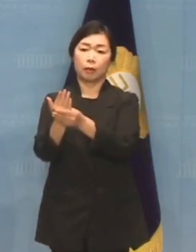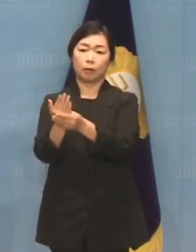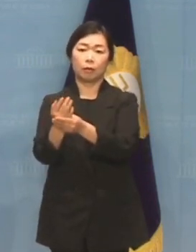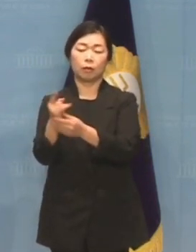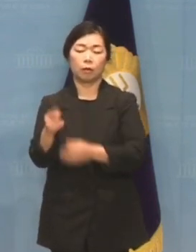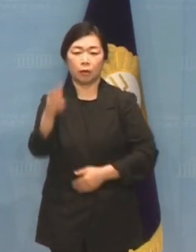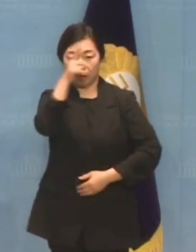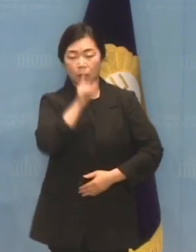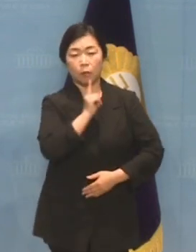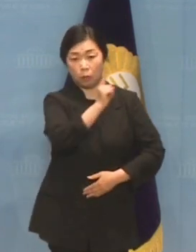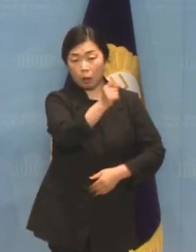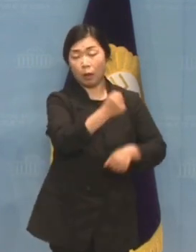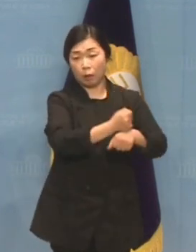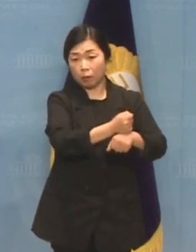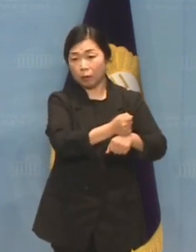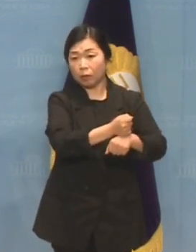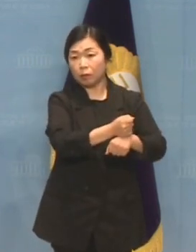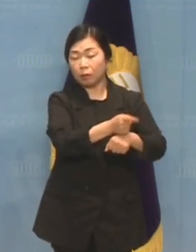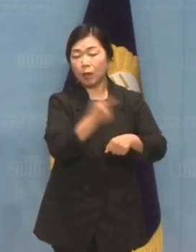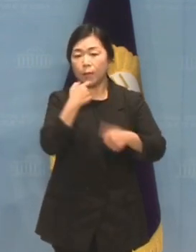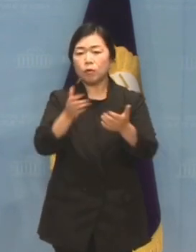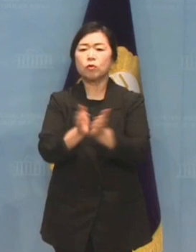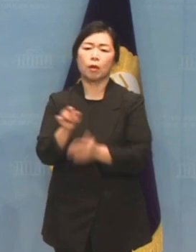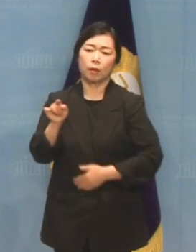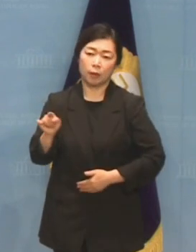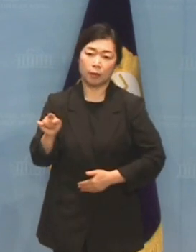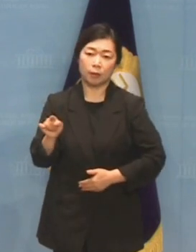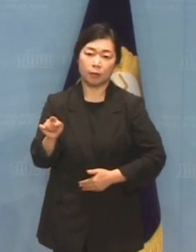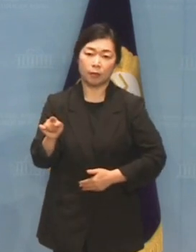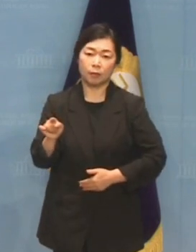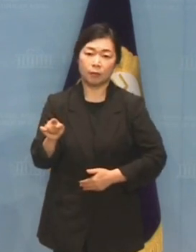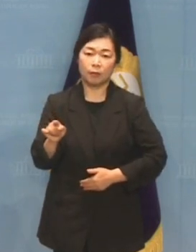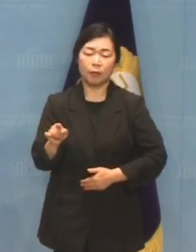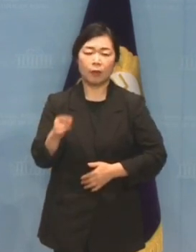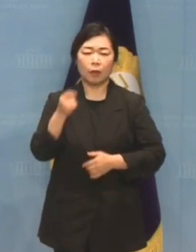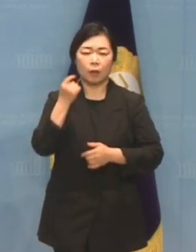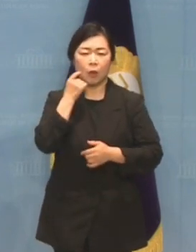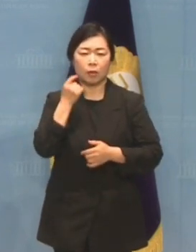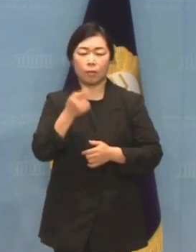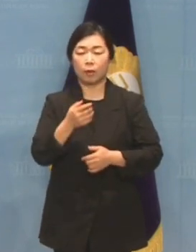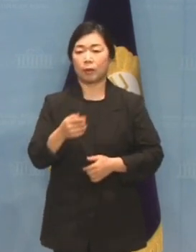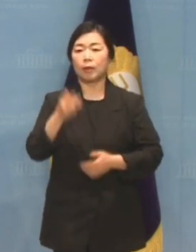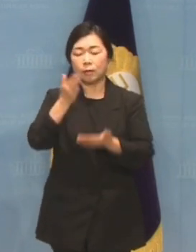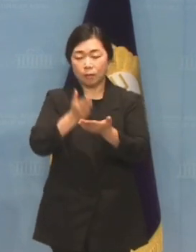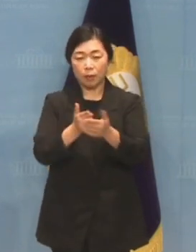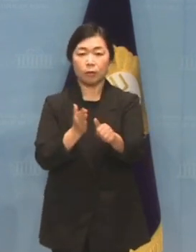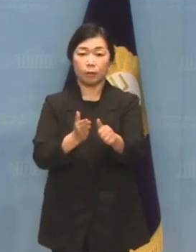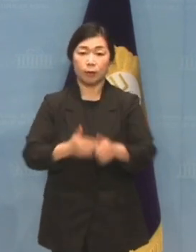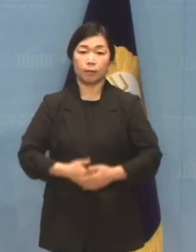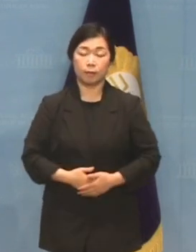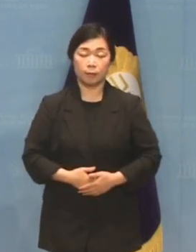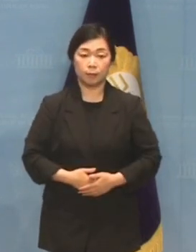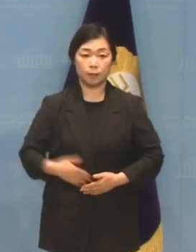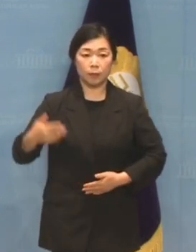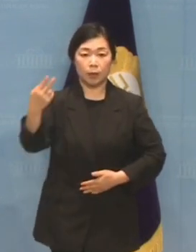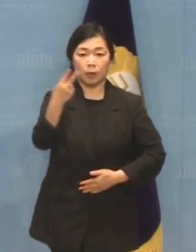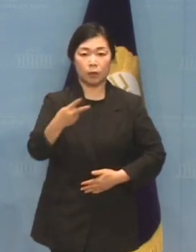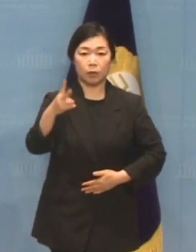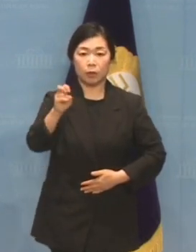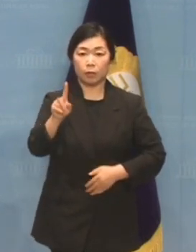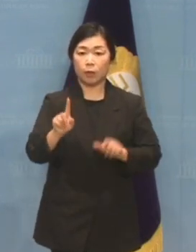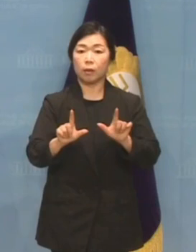양치기 정당인 민주당의 국민 비난 면평이 아니길 바랍니다. 2021년 민주당